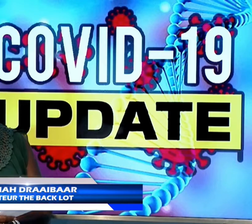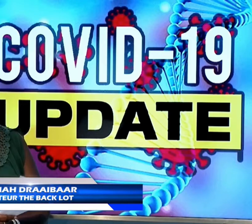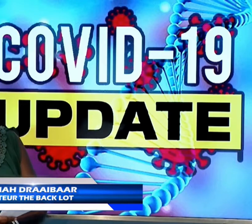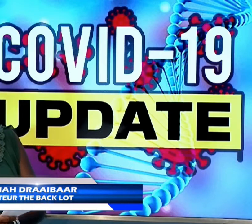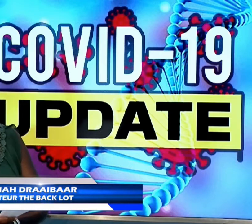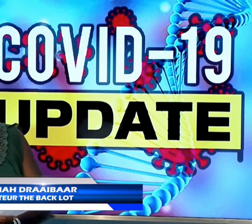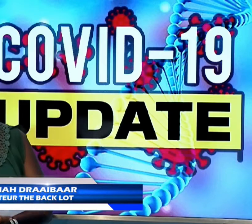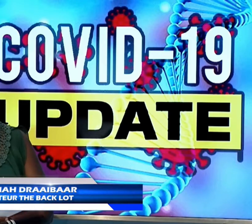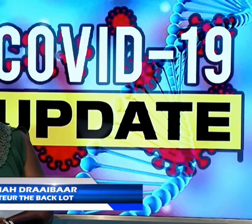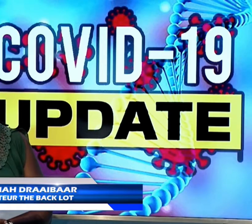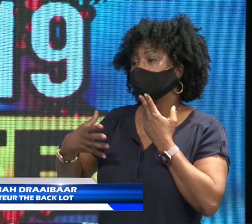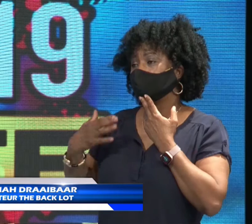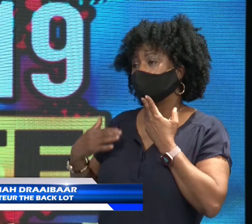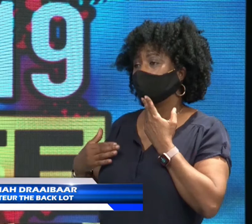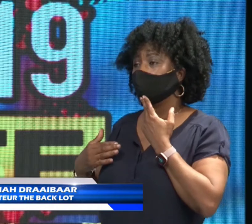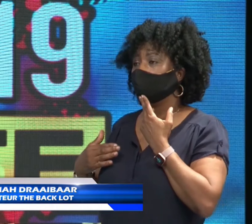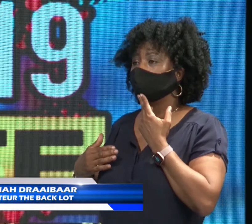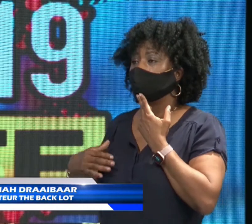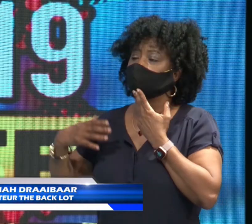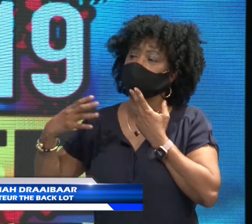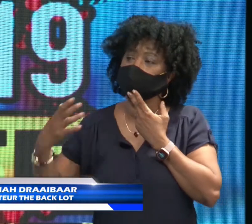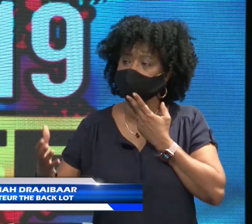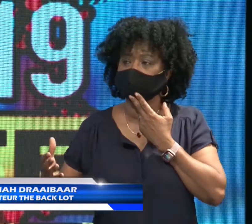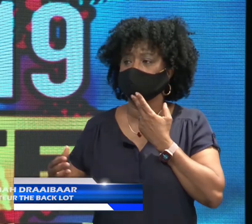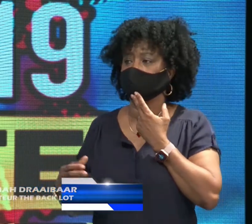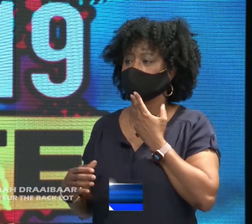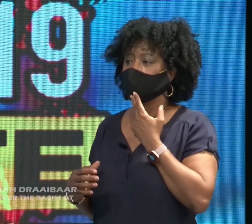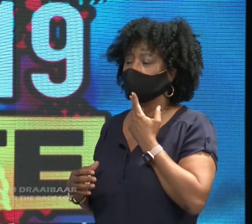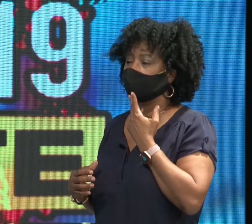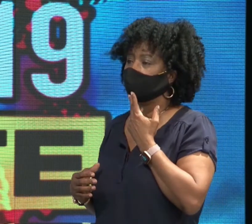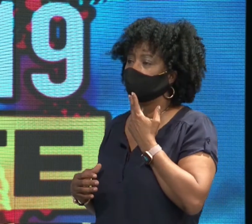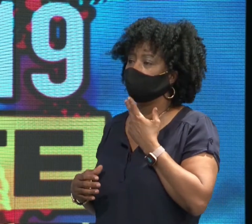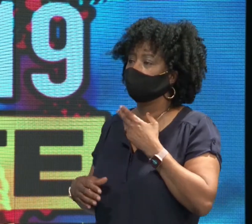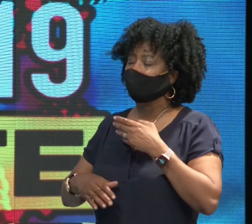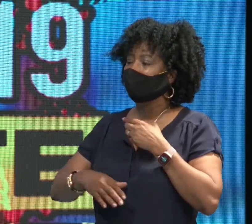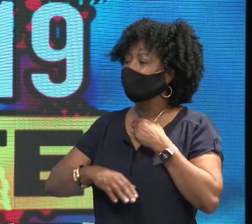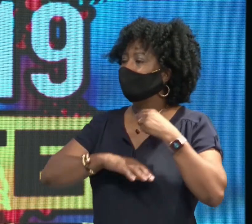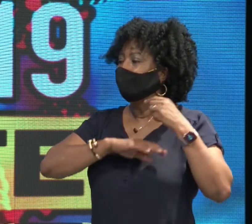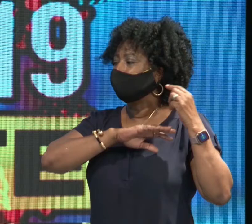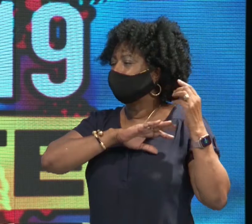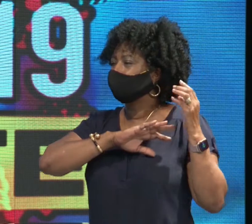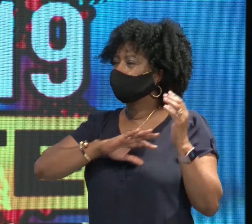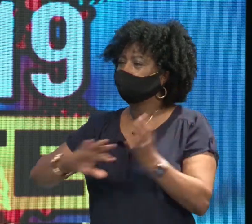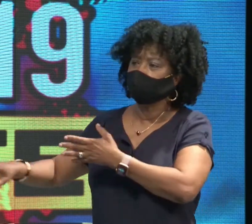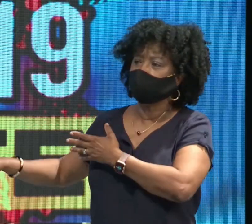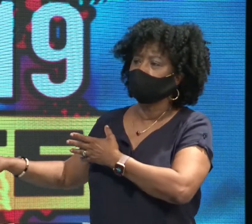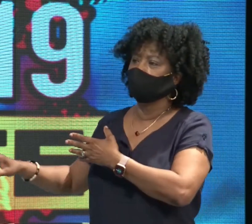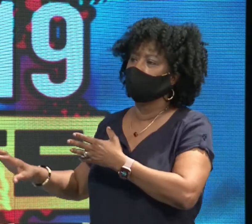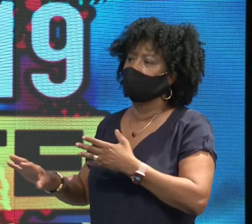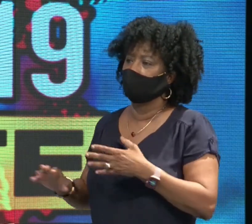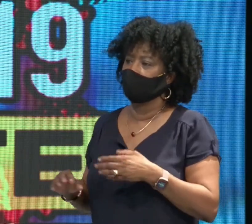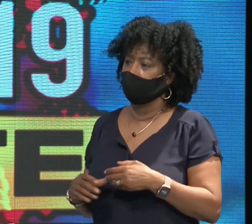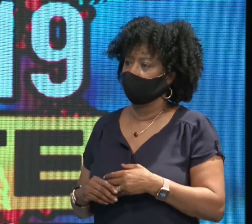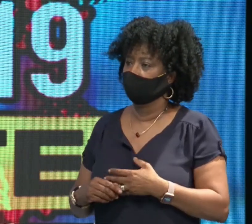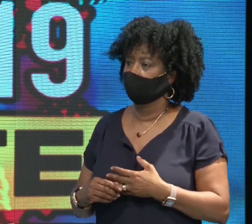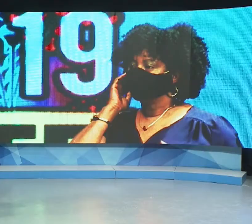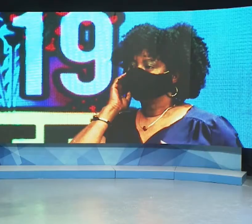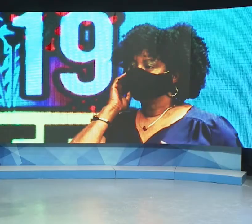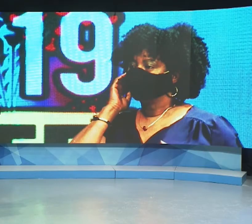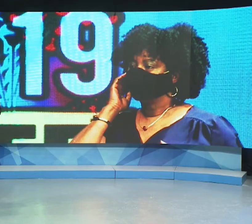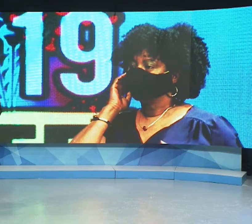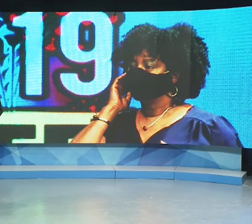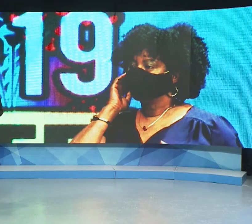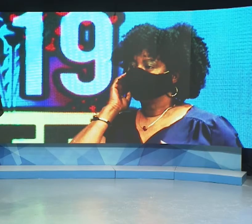worden. Het is niet dat je die jas aan kan houden en naar de volgende patiënt kan gaan. Dus je gaat zo door je PPA's heen.